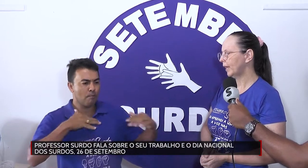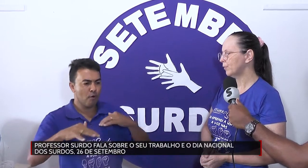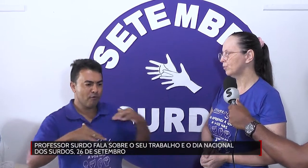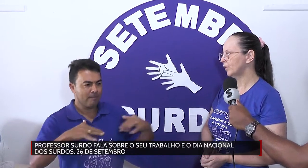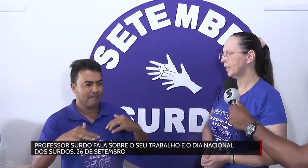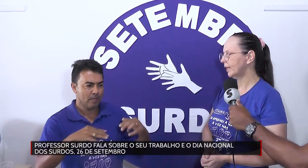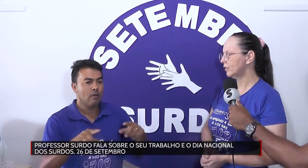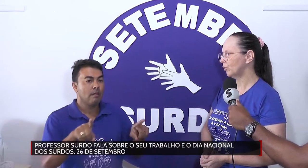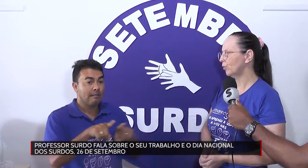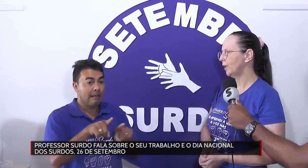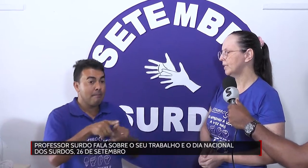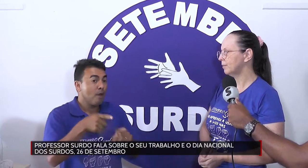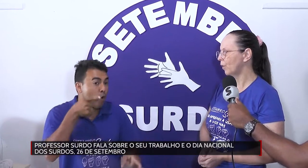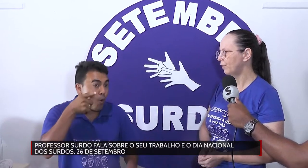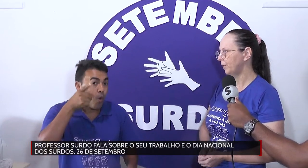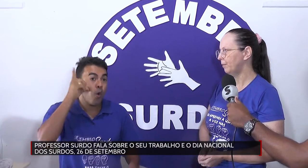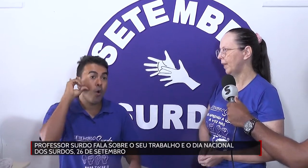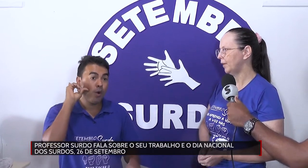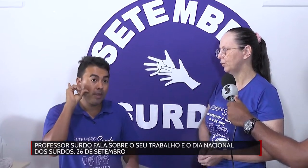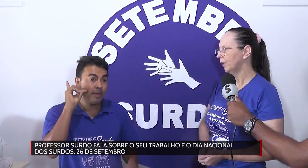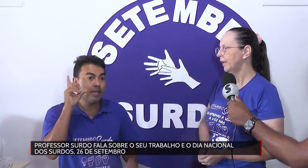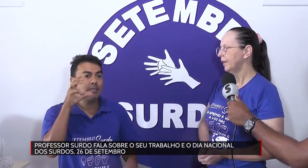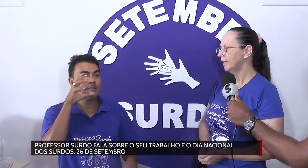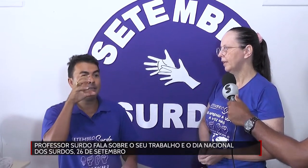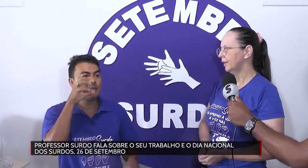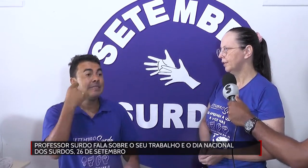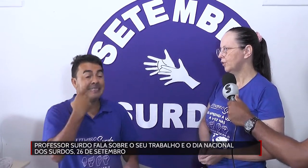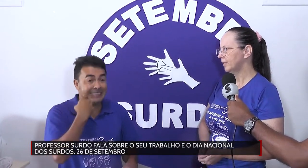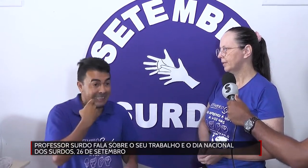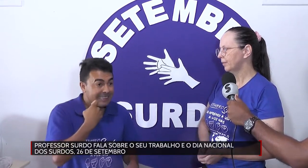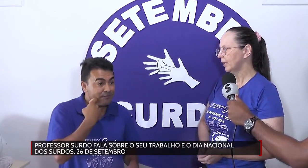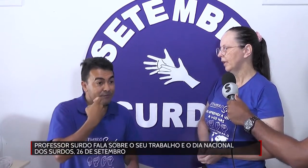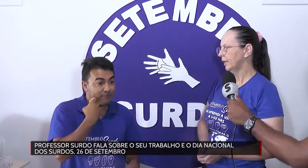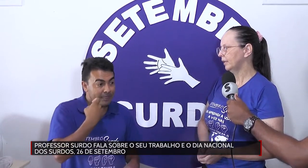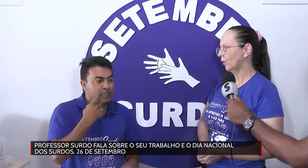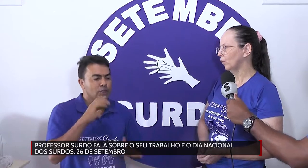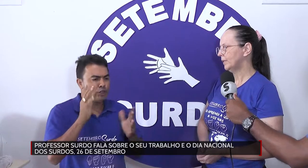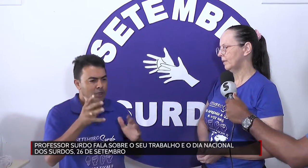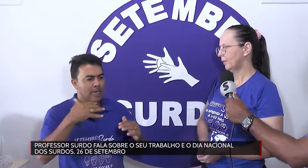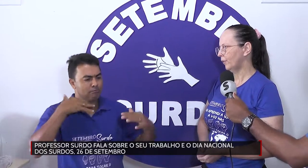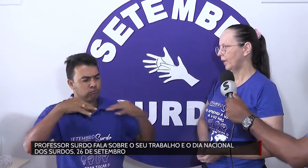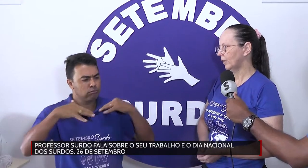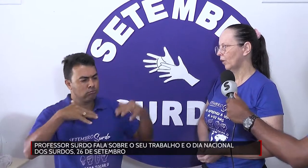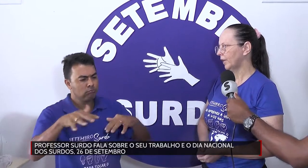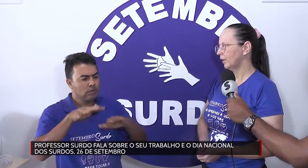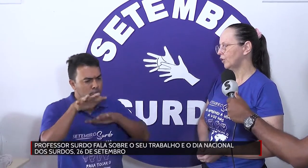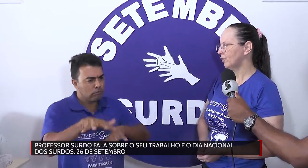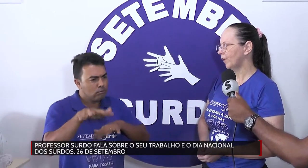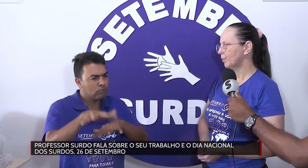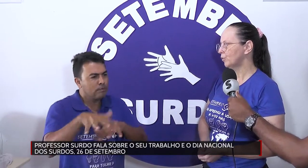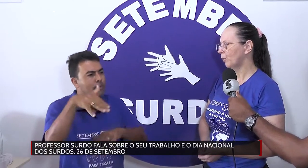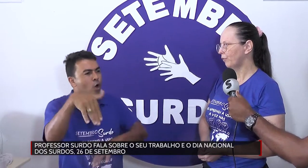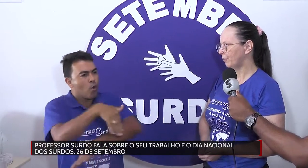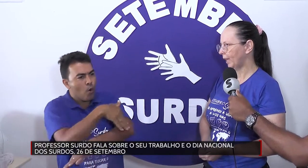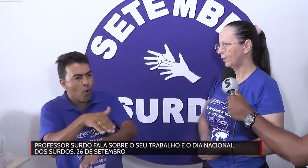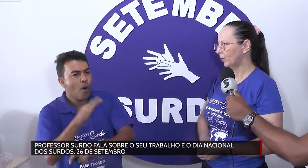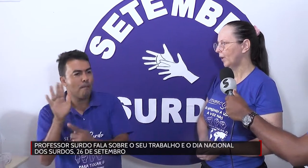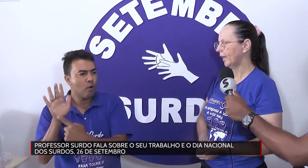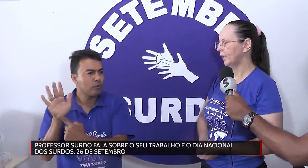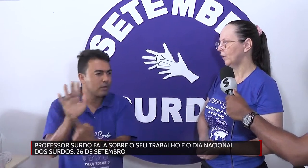queremos mostrar esse orgulho, esse movimento, que antes, então, sexta-feira agora, nós já tivemos um movimento, aqui em